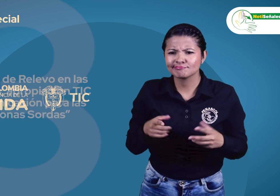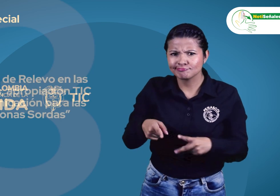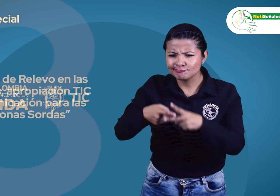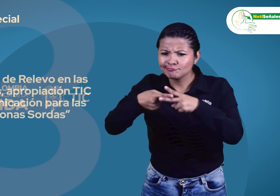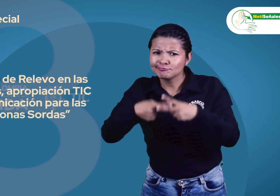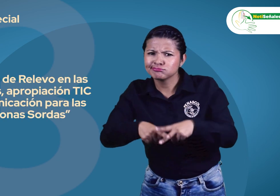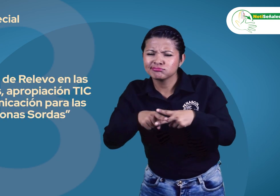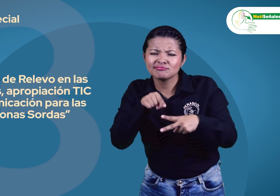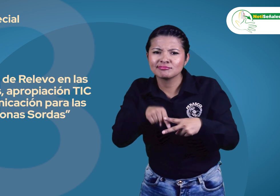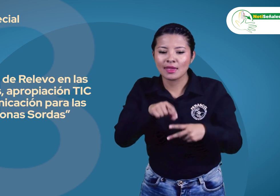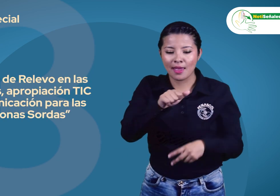sordas